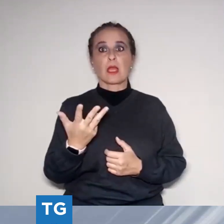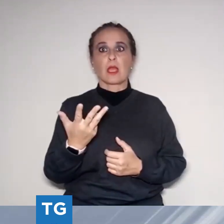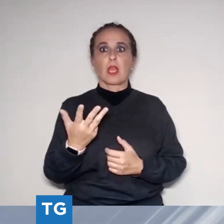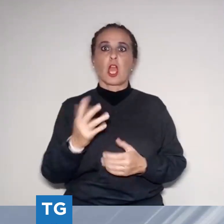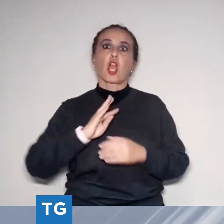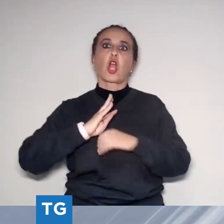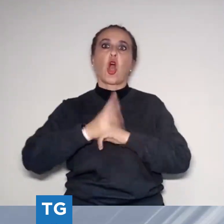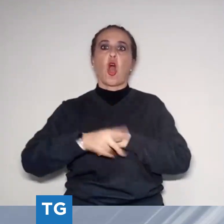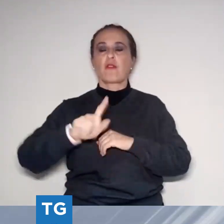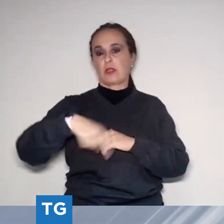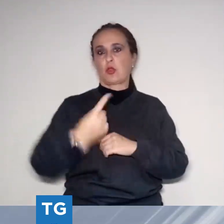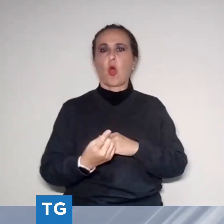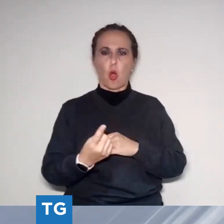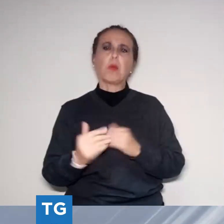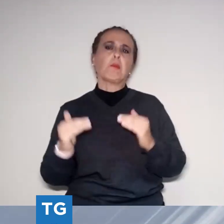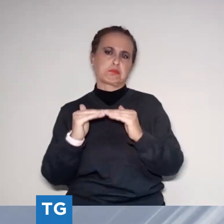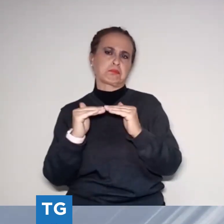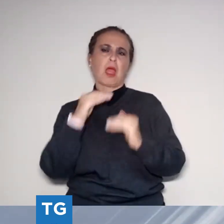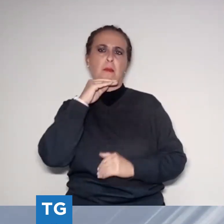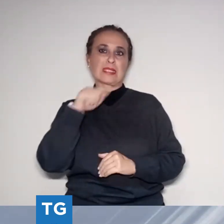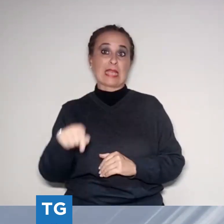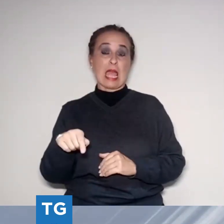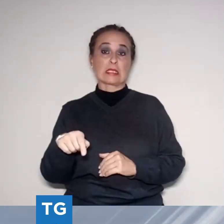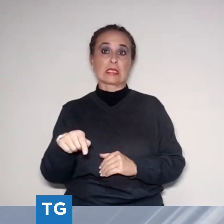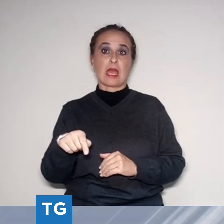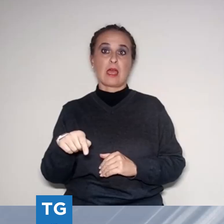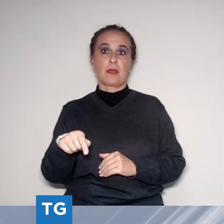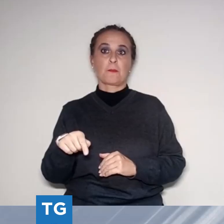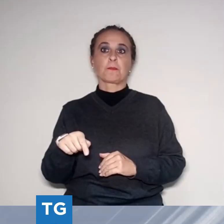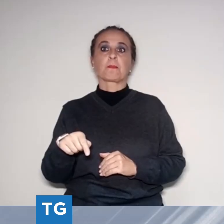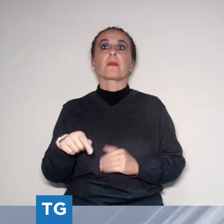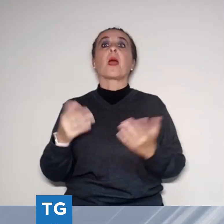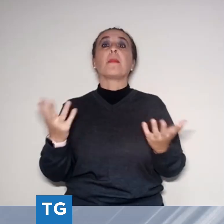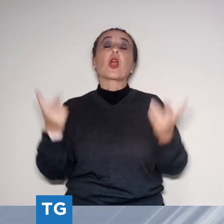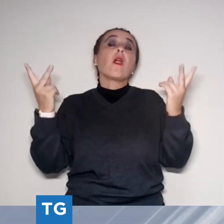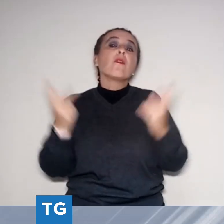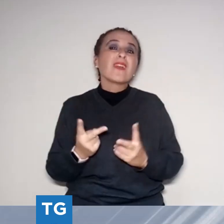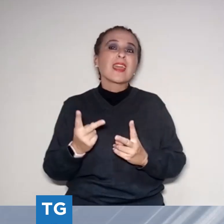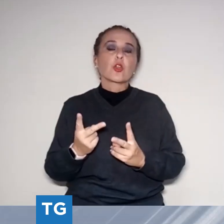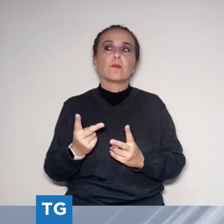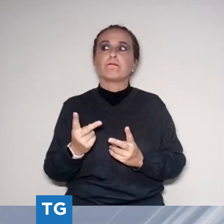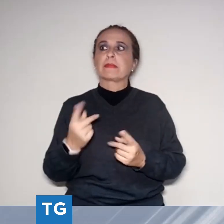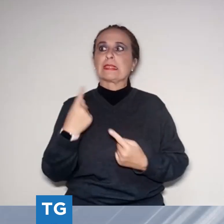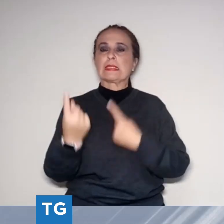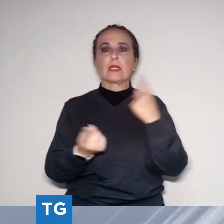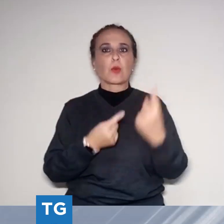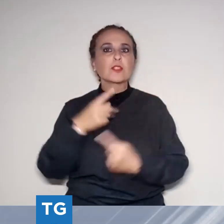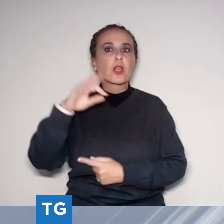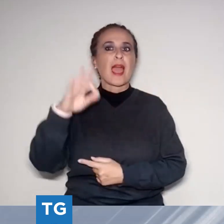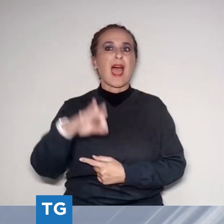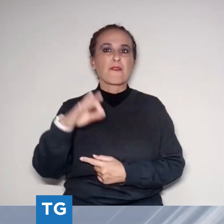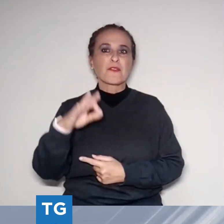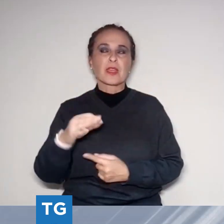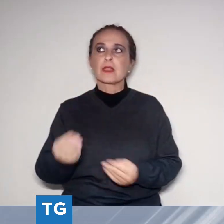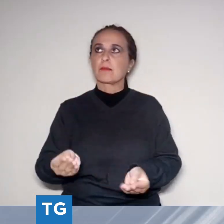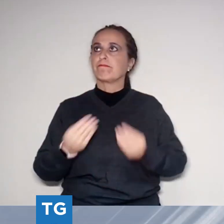manifestazione ha registrato una crescita esponenziale, ma ammesso che quello degli alloggi potrebbe rappresentare un ostacolo per uno sviluppo